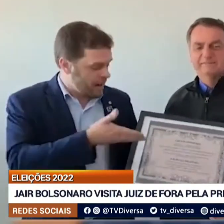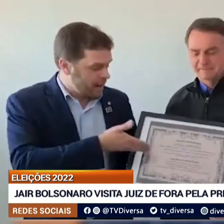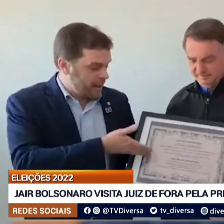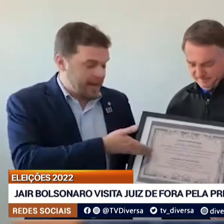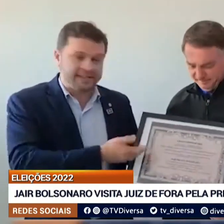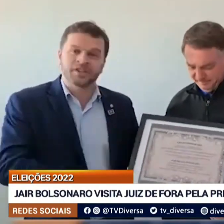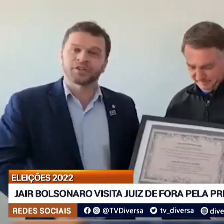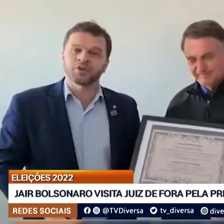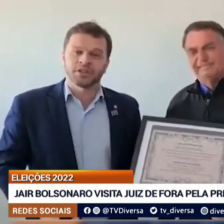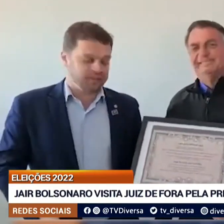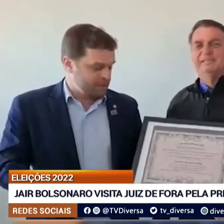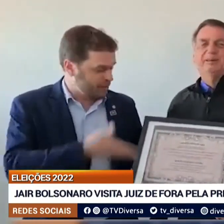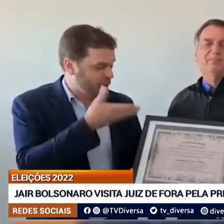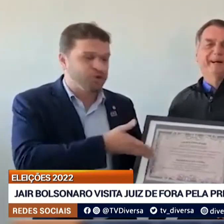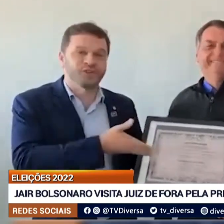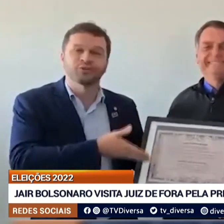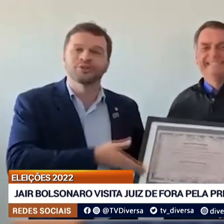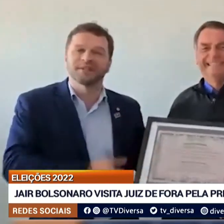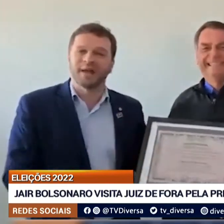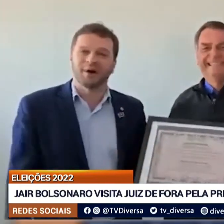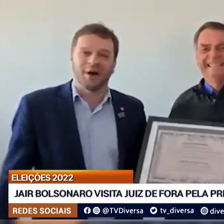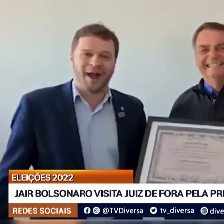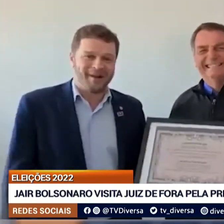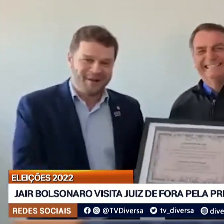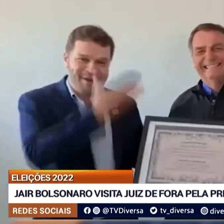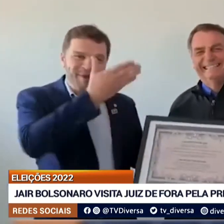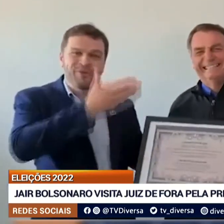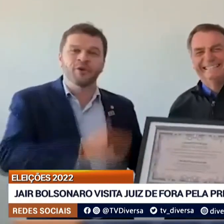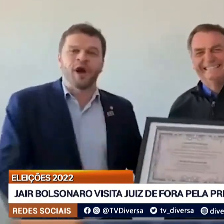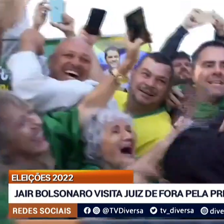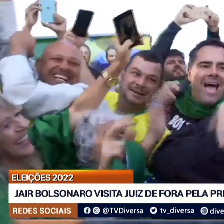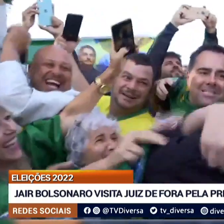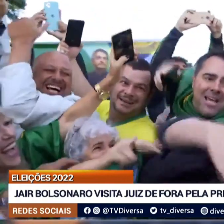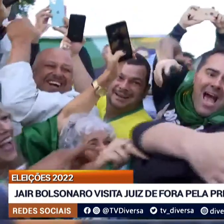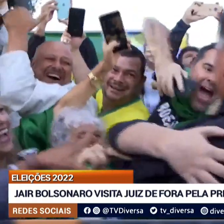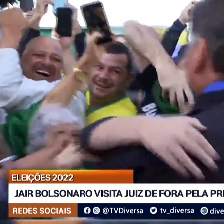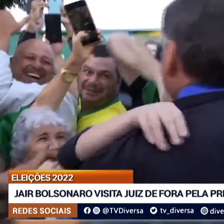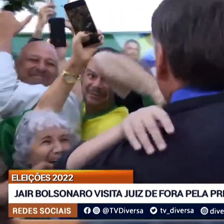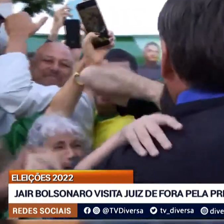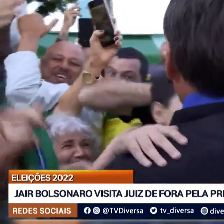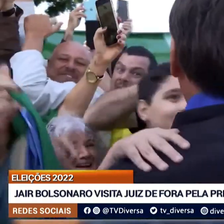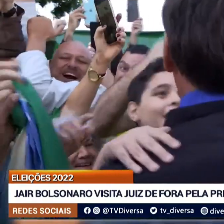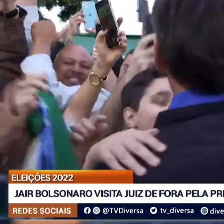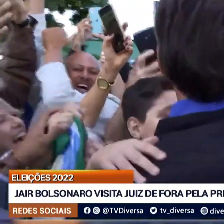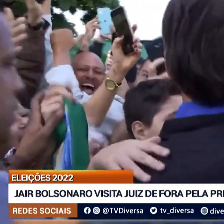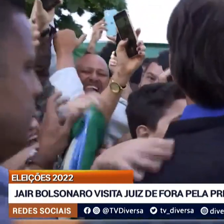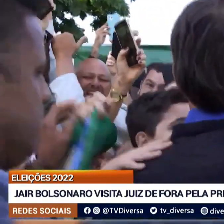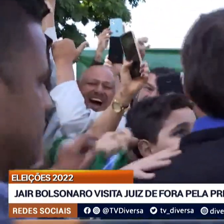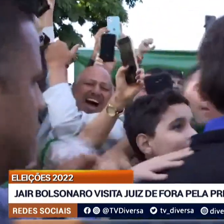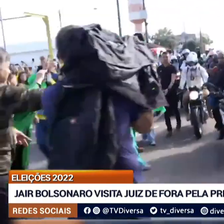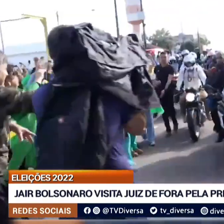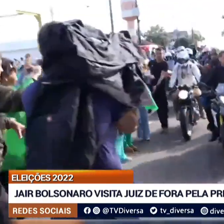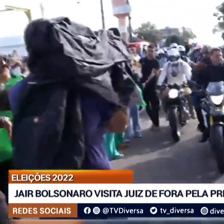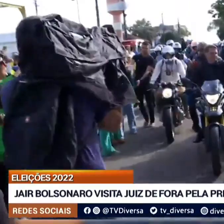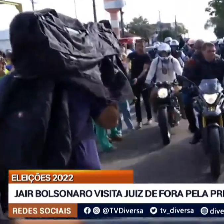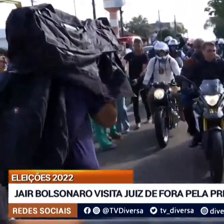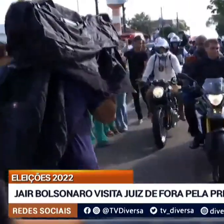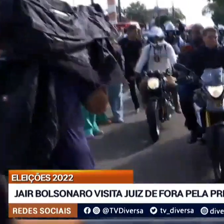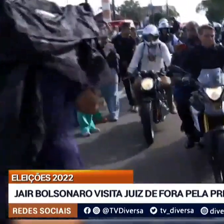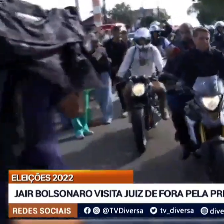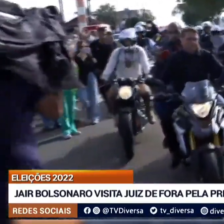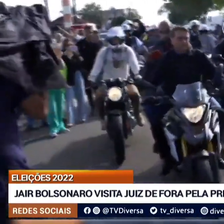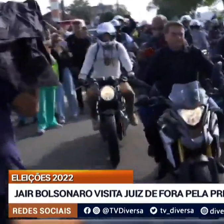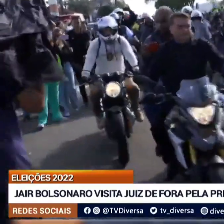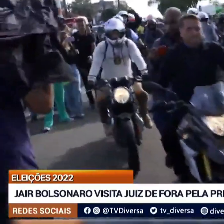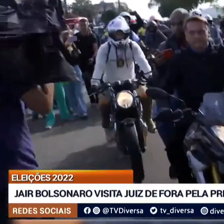homenagem de autoria dos políticos quando eram vereadores do município. O presidente cumprimentou os apoiadores e, em